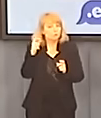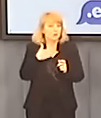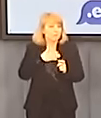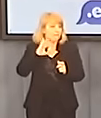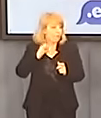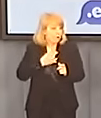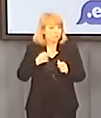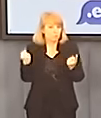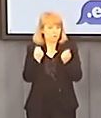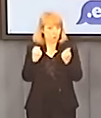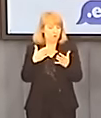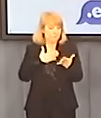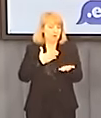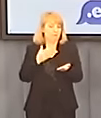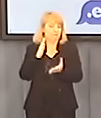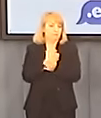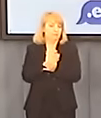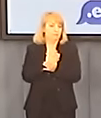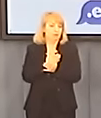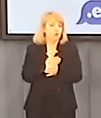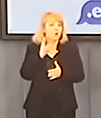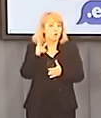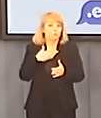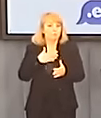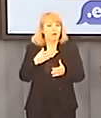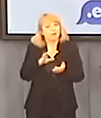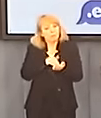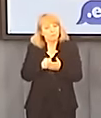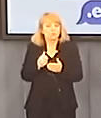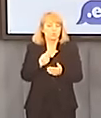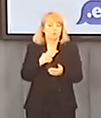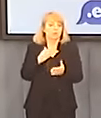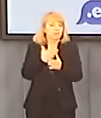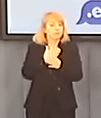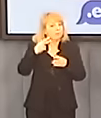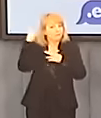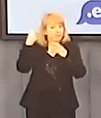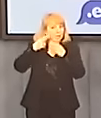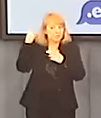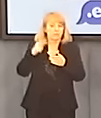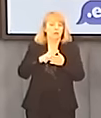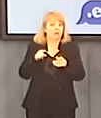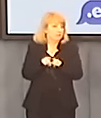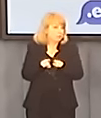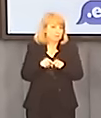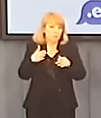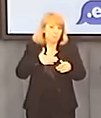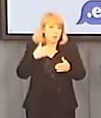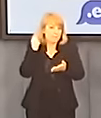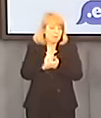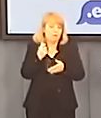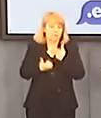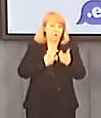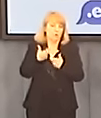gospodarczą. Pan Kowalski, który ma zakład fryzjerski, czy szefstwo u siebie w domu, ma mieć prawo, być